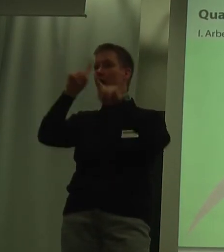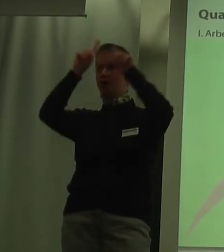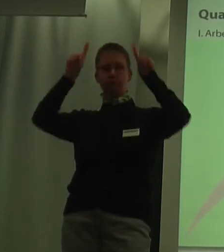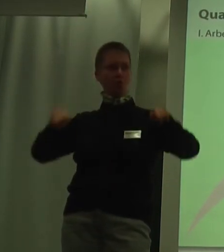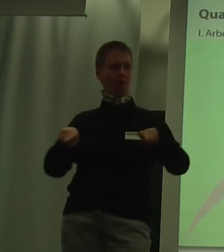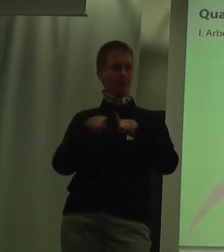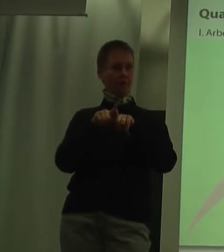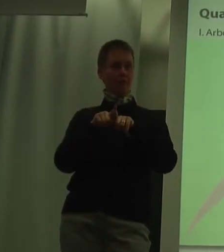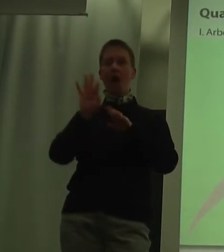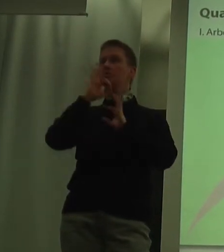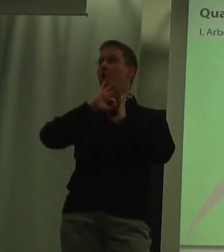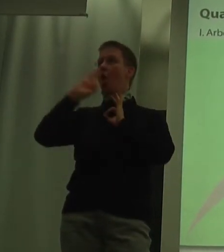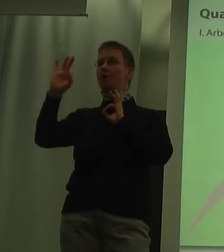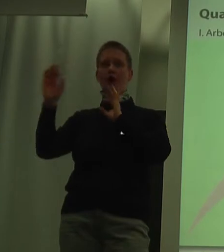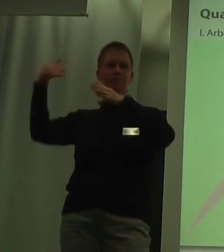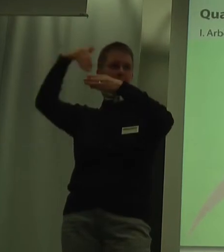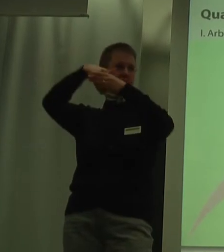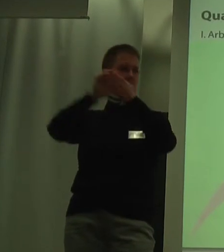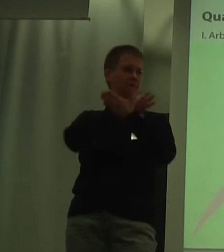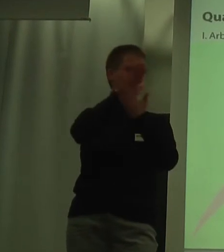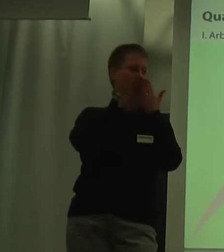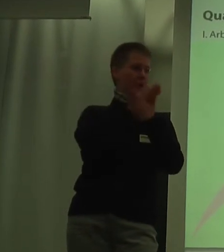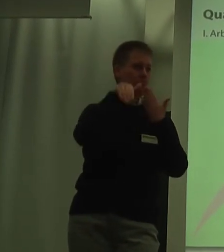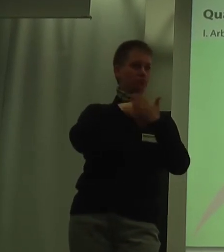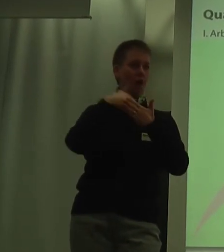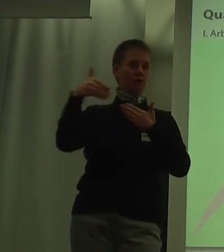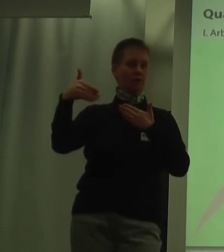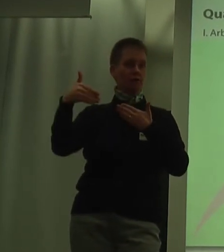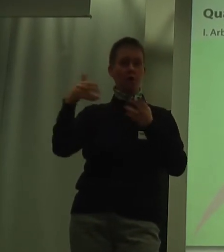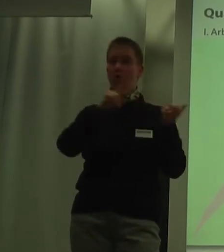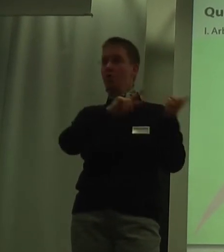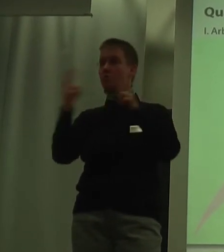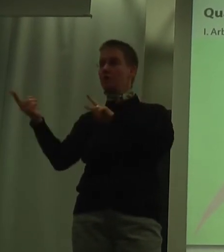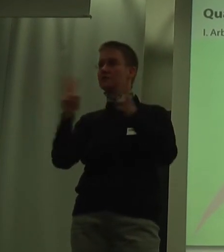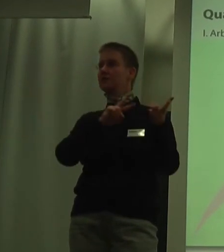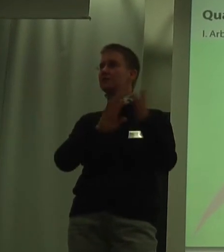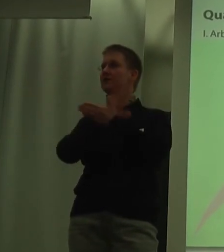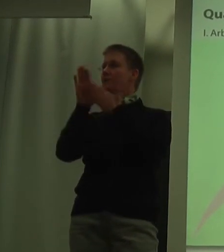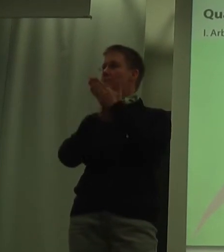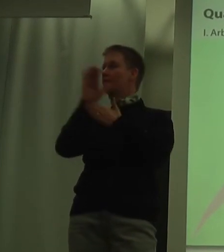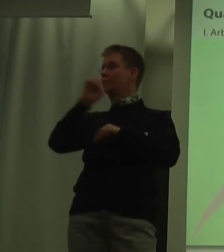mit Gewerbensprache umgesetzt durch das Gewerbenwerk Hamburg.